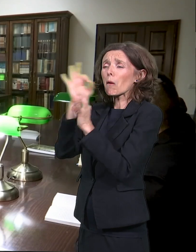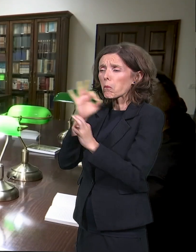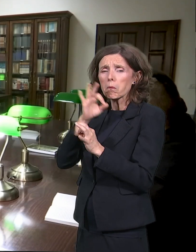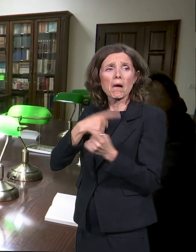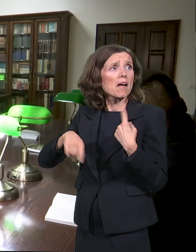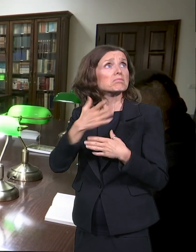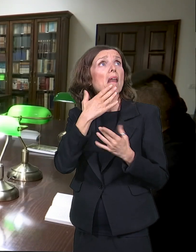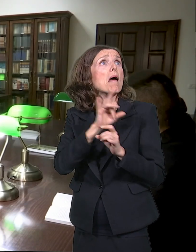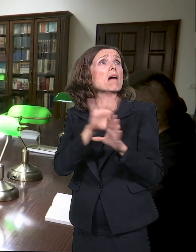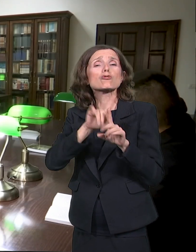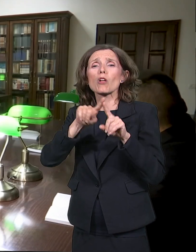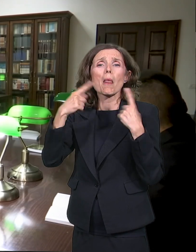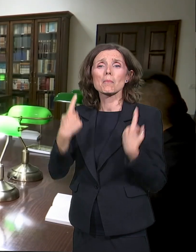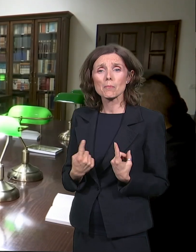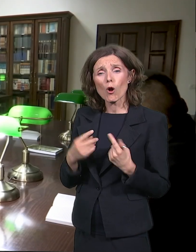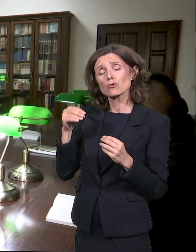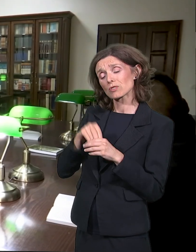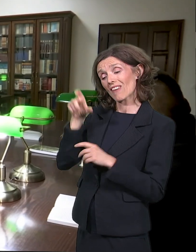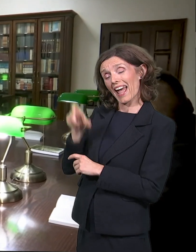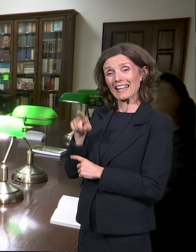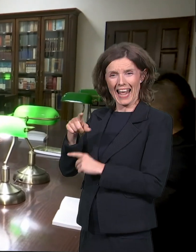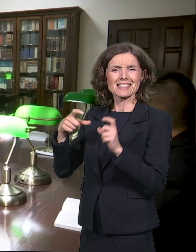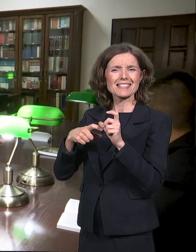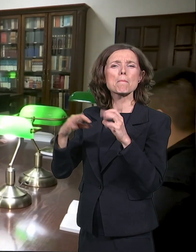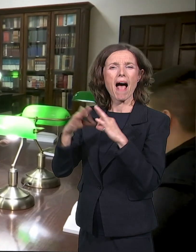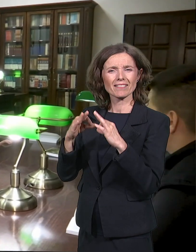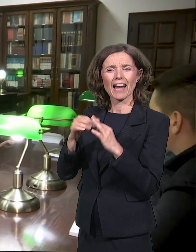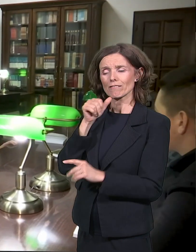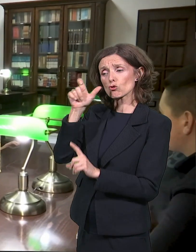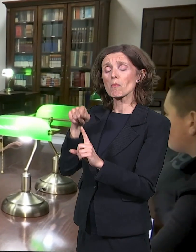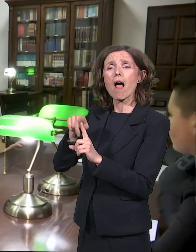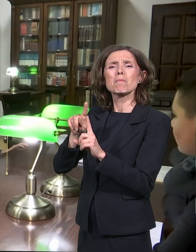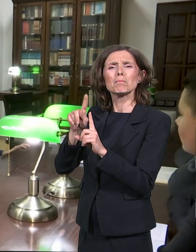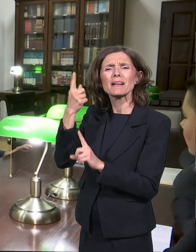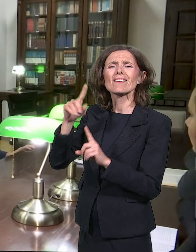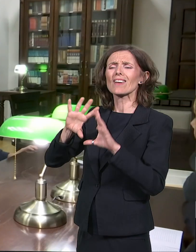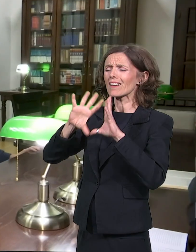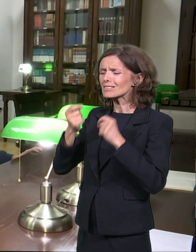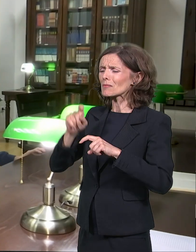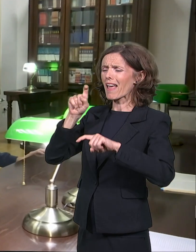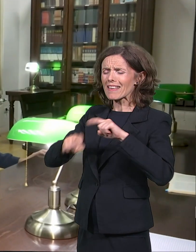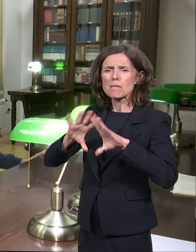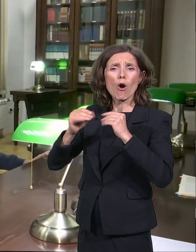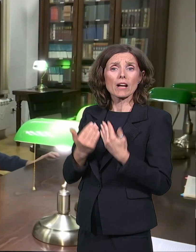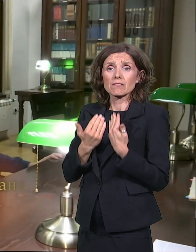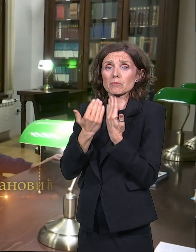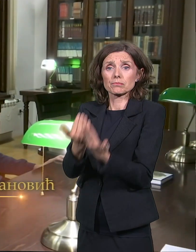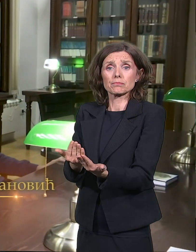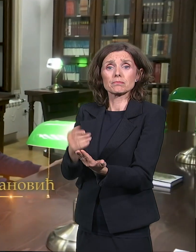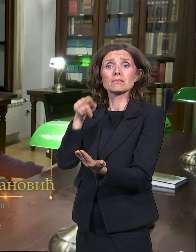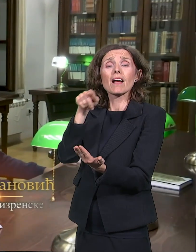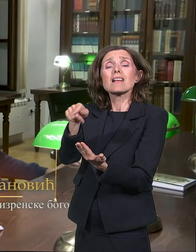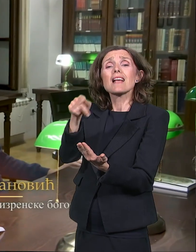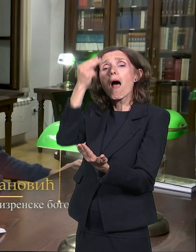Sima Andrejević i Gumanov je naš prvi zadužbinar i osnivač same prizemske bogoslovije. Samo prizemsko